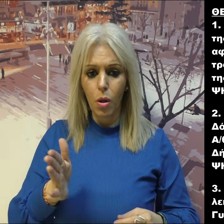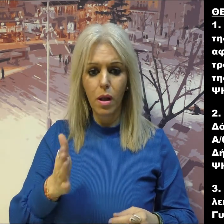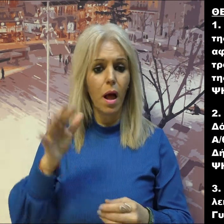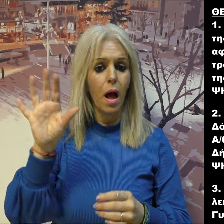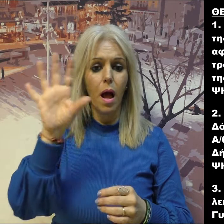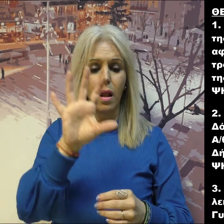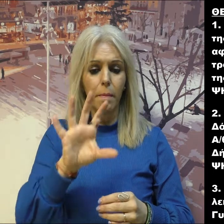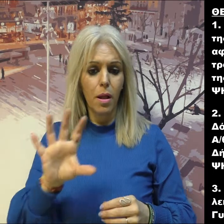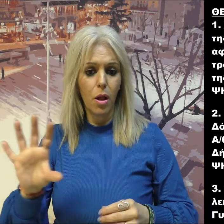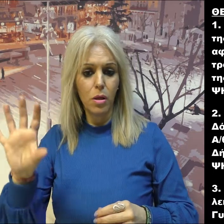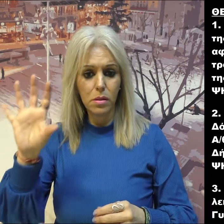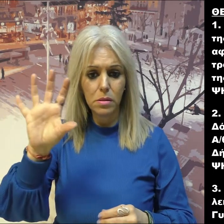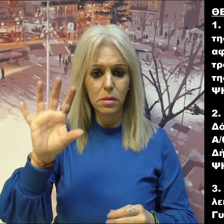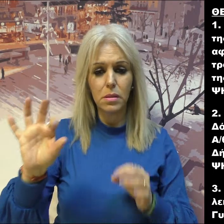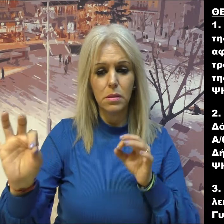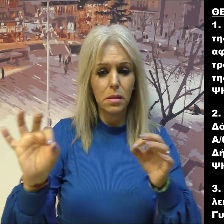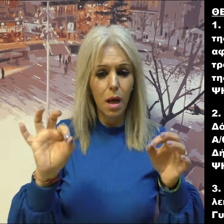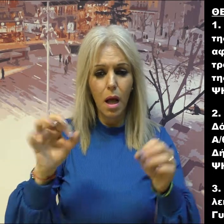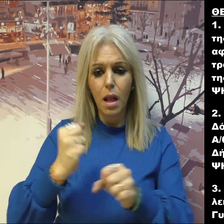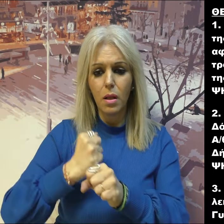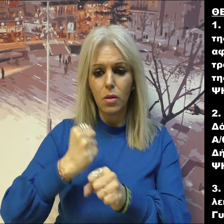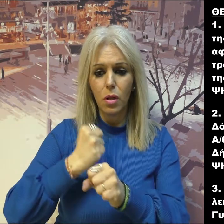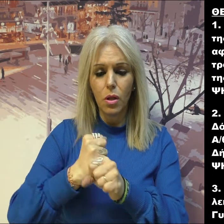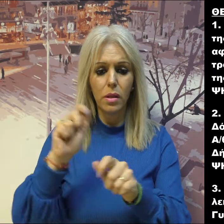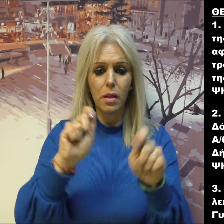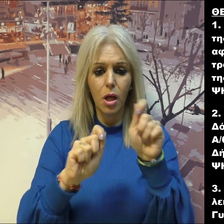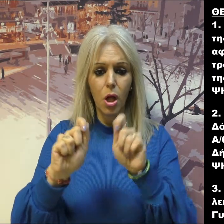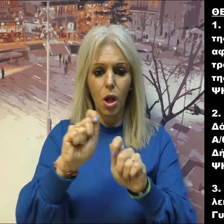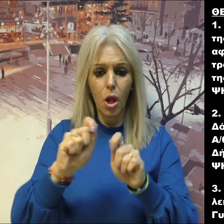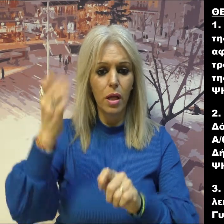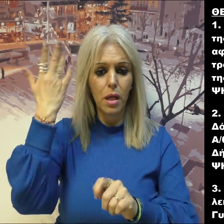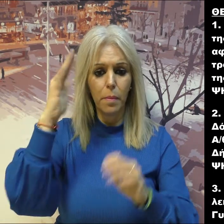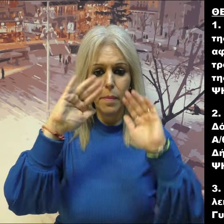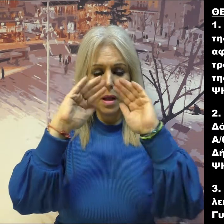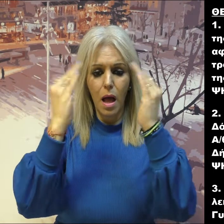παραχώρηση σχολικών χώρων Πρωτοβάθμιας Εκπαίδευσης του Δήμου Κοζάνης. Ψηφίστηκε ομόφωνα.